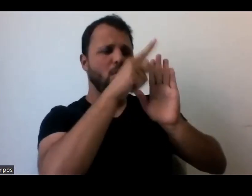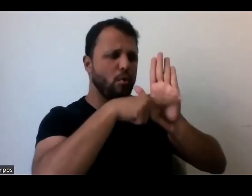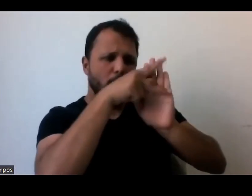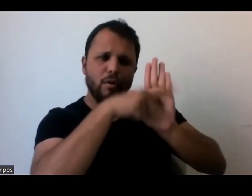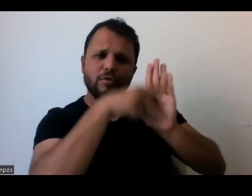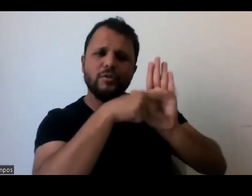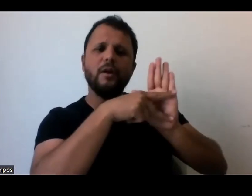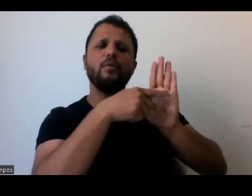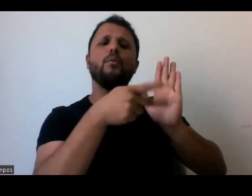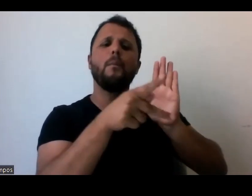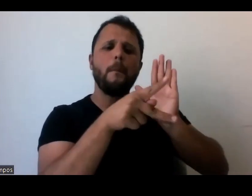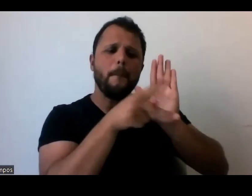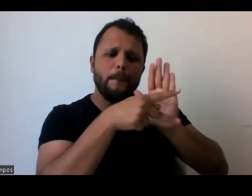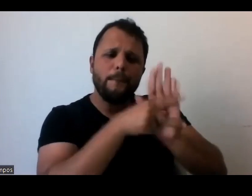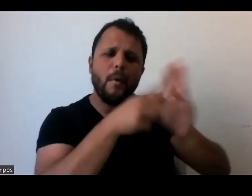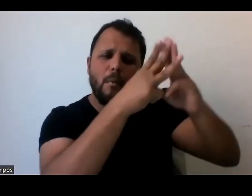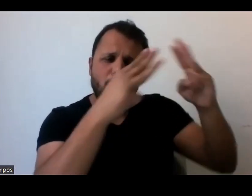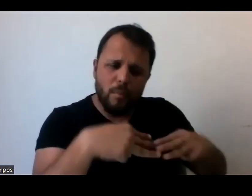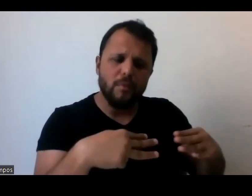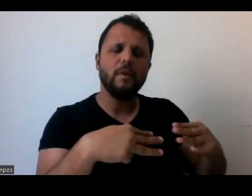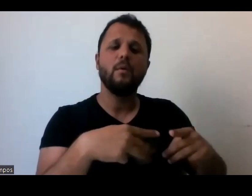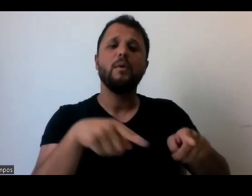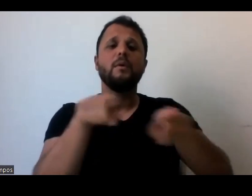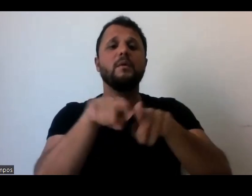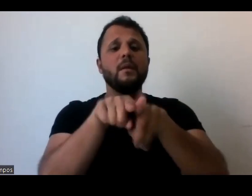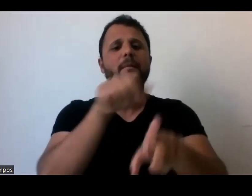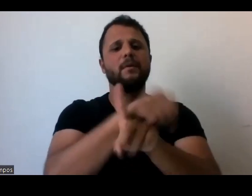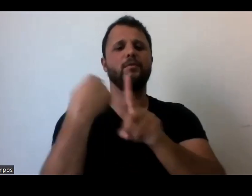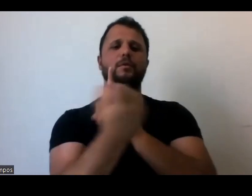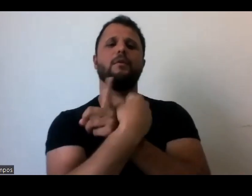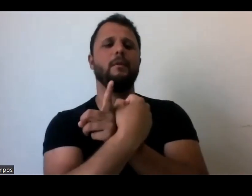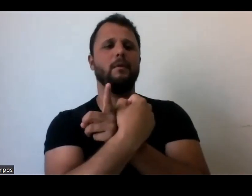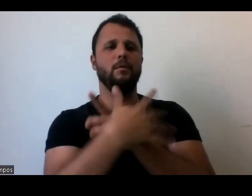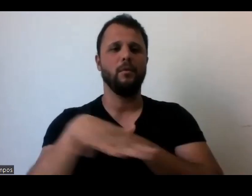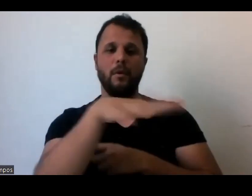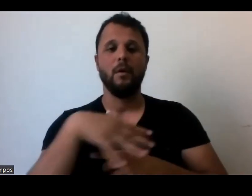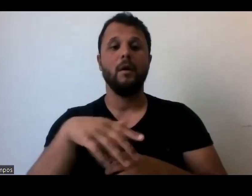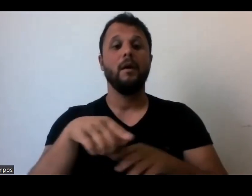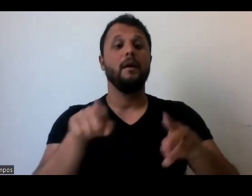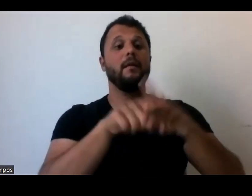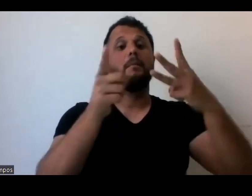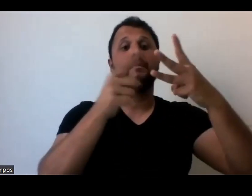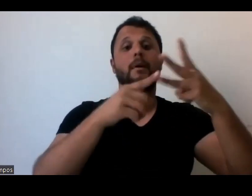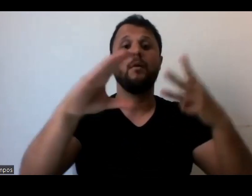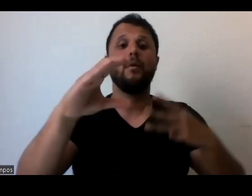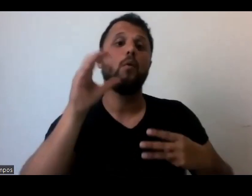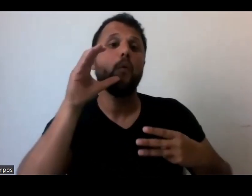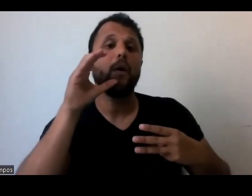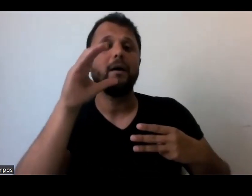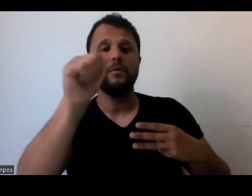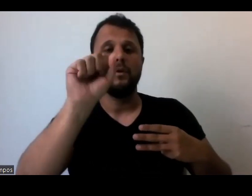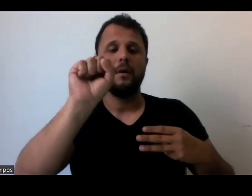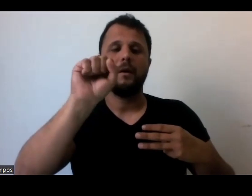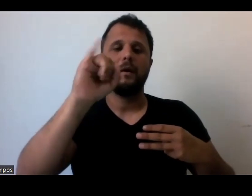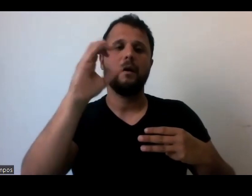dos museus e da sociedade como um todo. E Cássio Campos, né, que é o gestor aí da Casa do Baile,